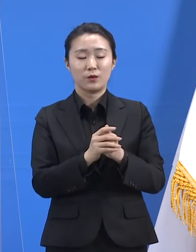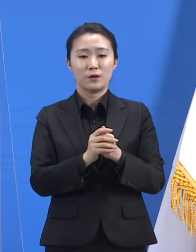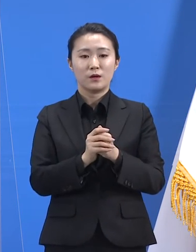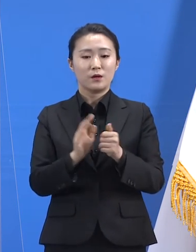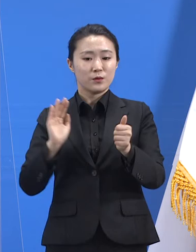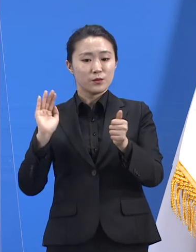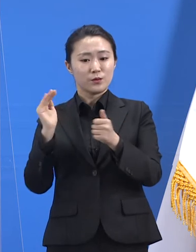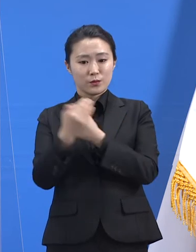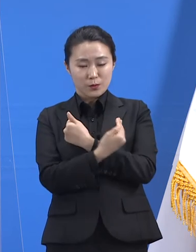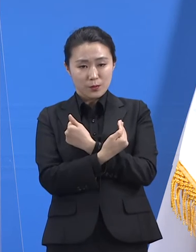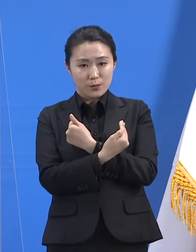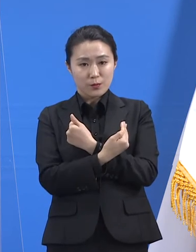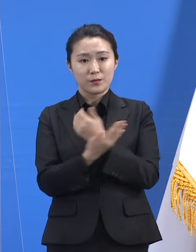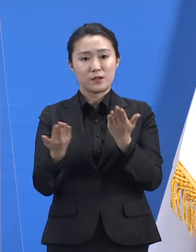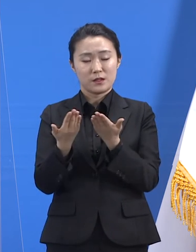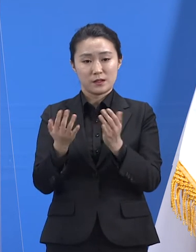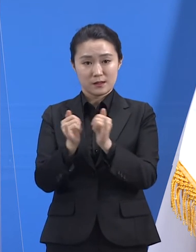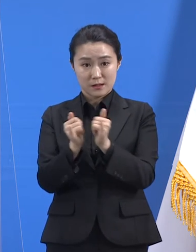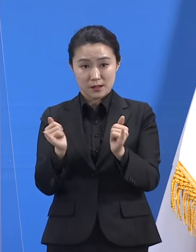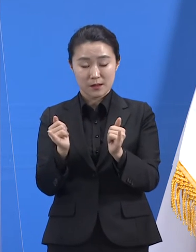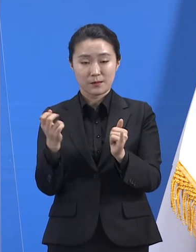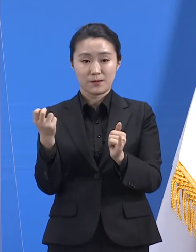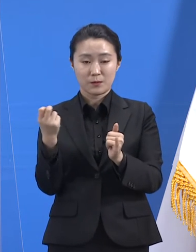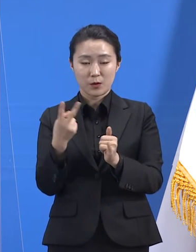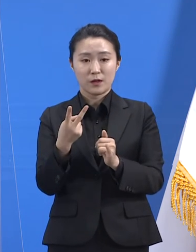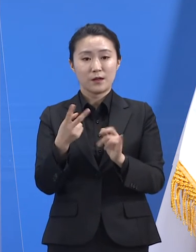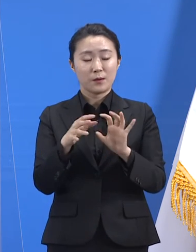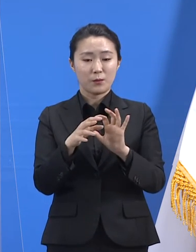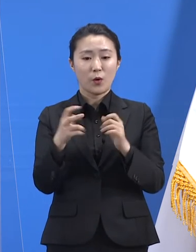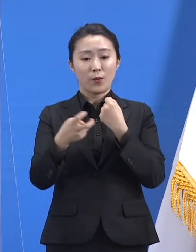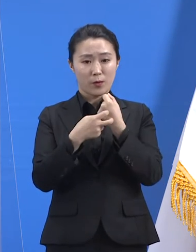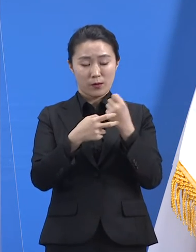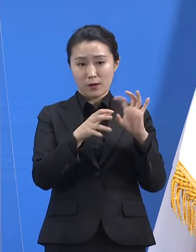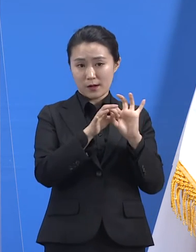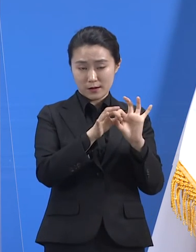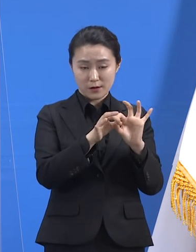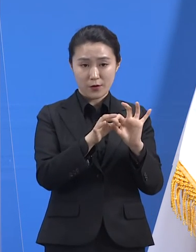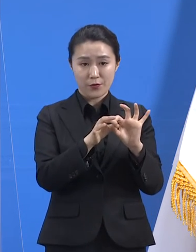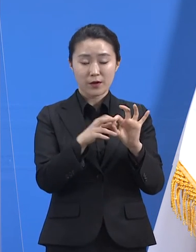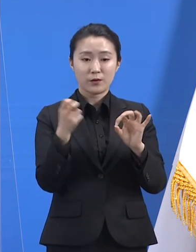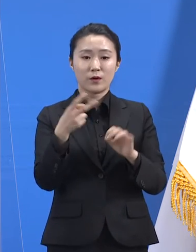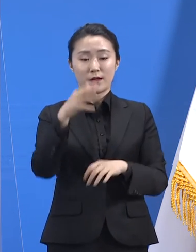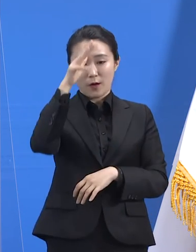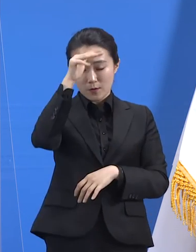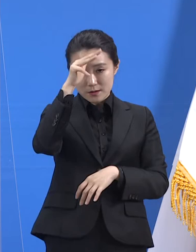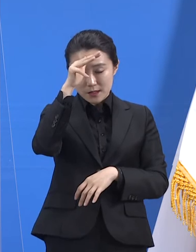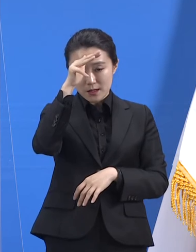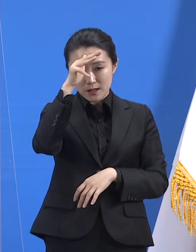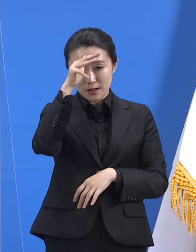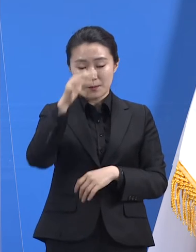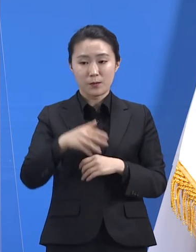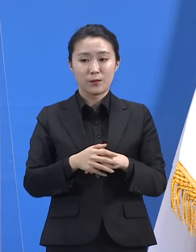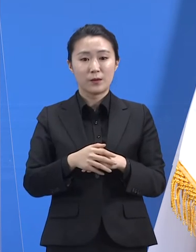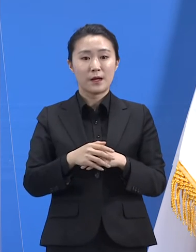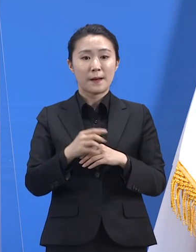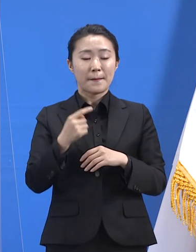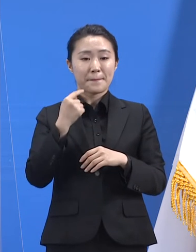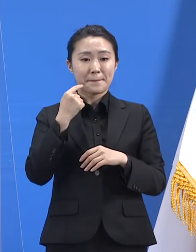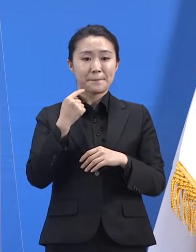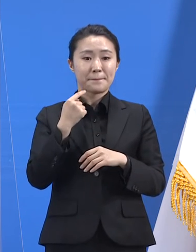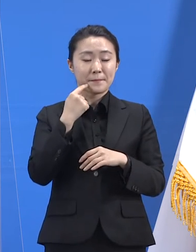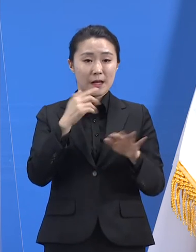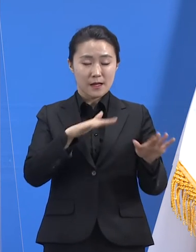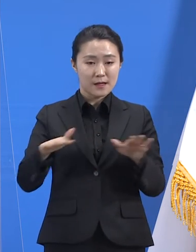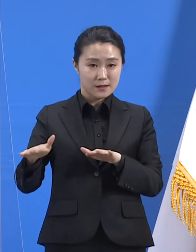장기조직기증원, 혈액원 등과 같은 보건의료인, 경찰, 해경, 소방, 특사경, 세관직원 등과 같은